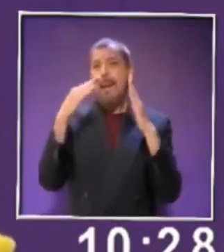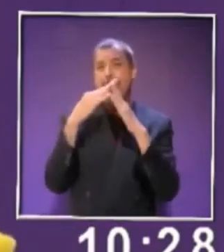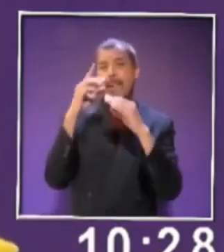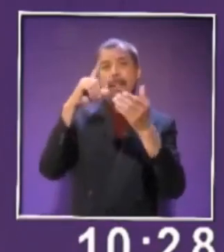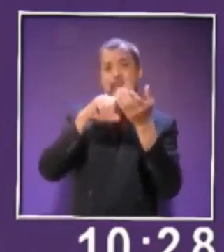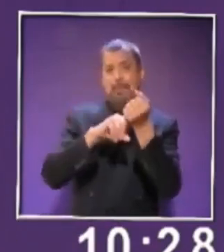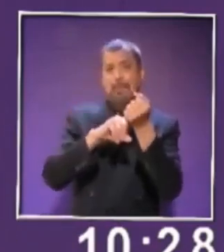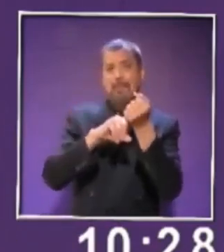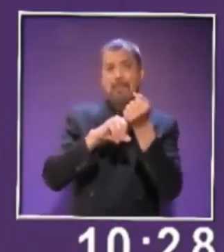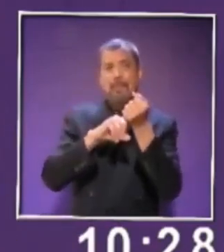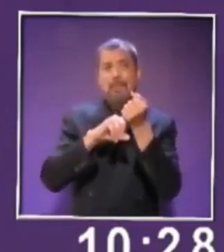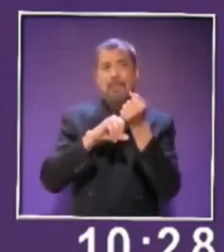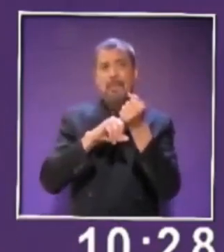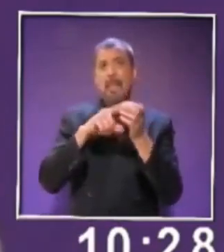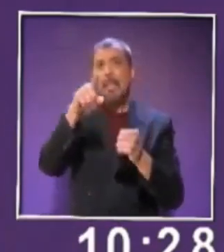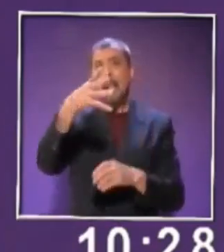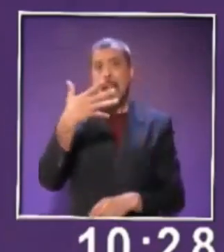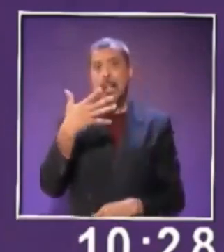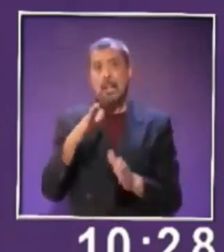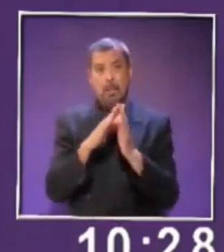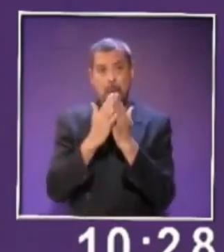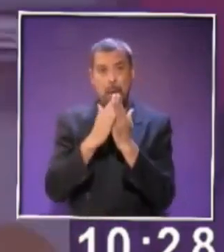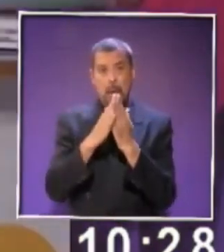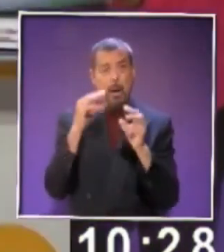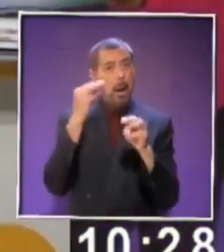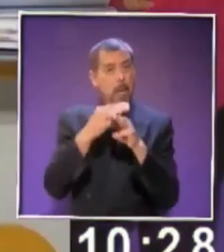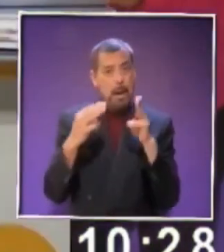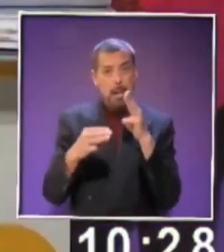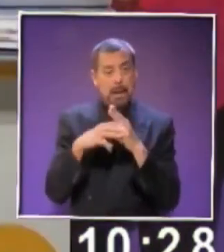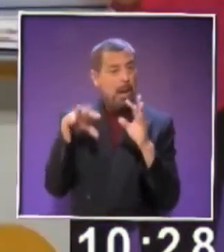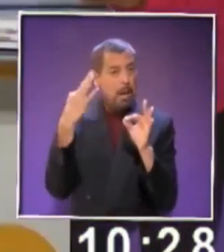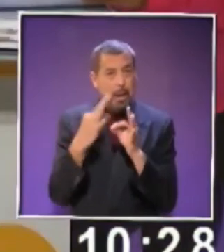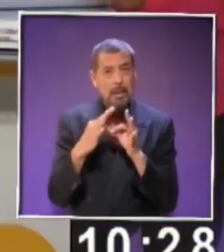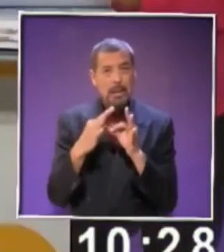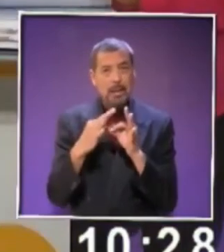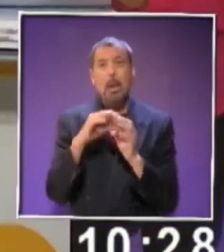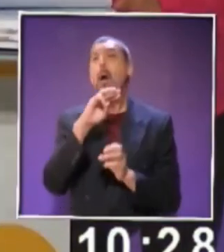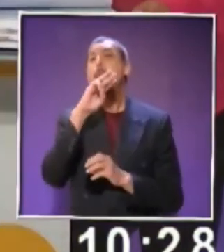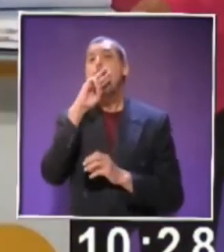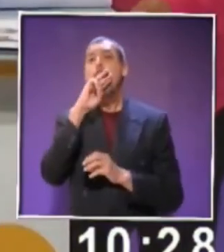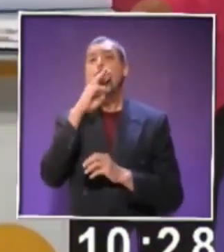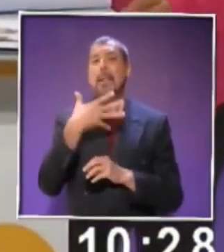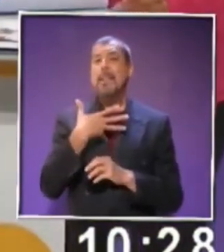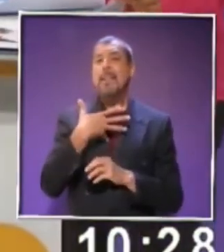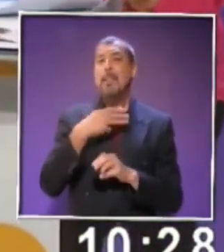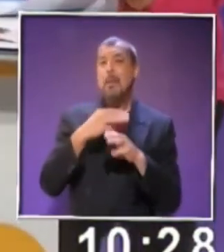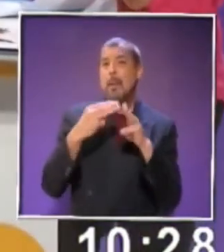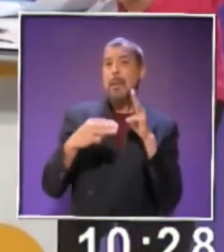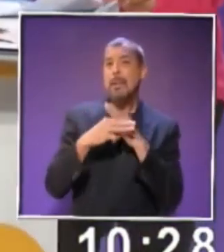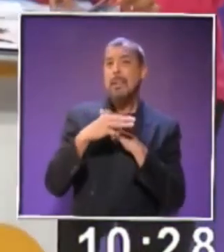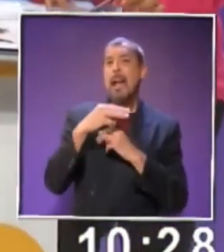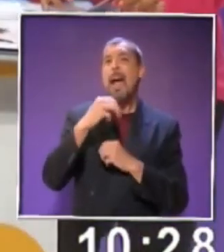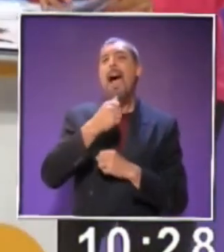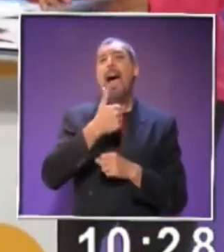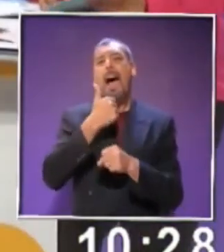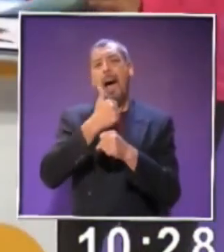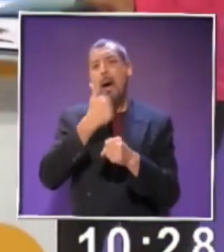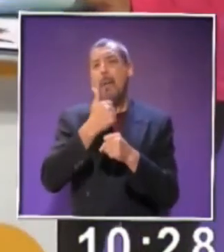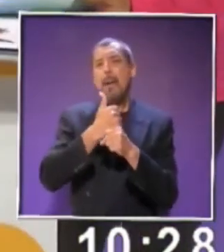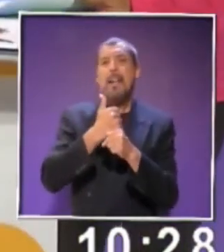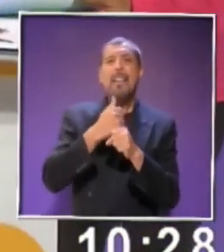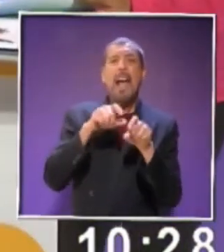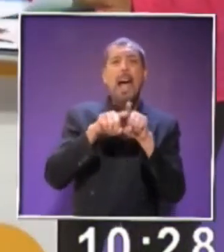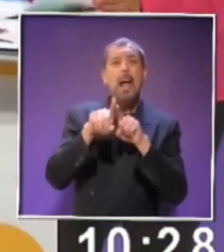listos? ¿Ya tienen su libro y materiales? ¿Sí? Mamis, papis, abuelitas, tíos, tías, hermanitos,